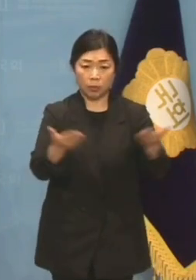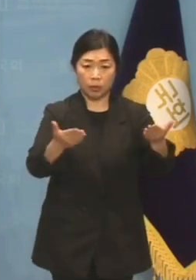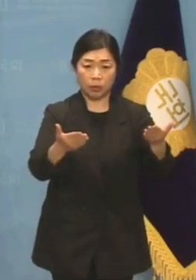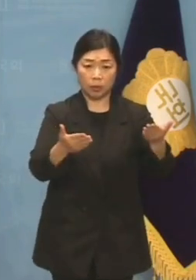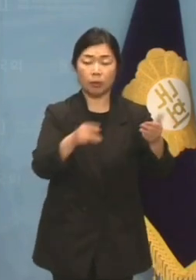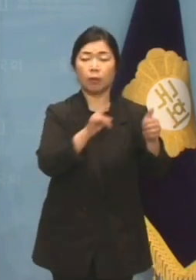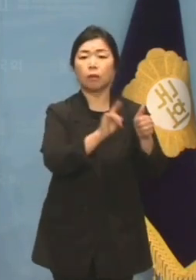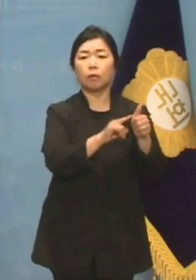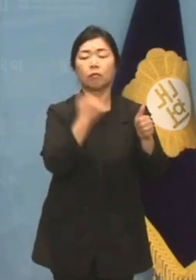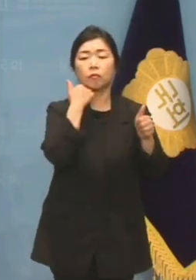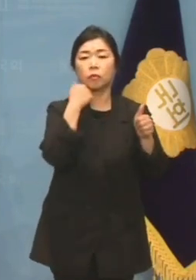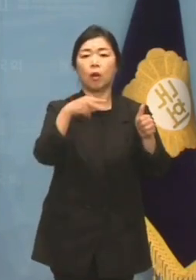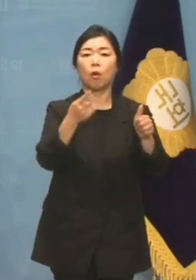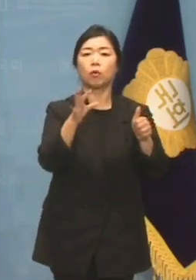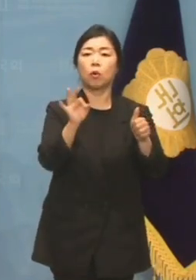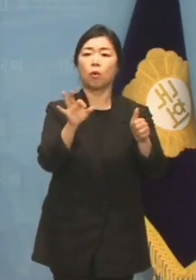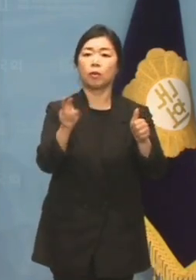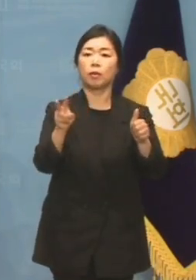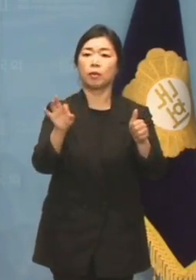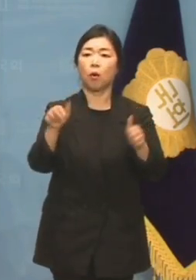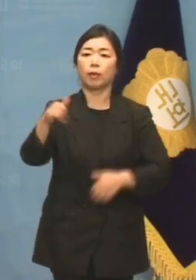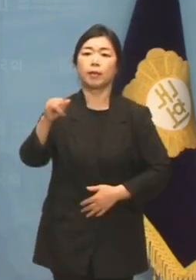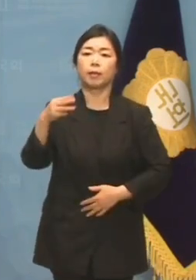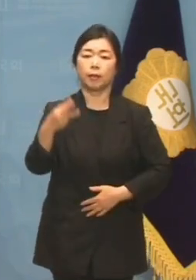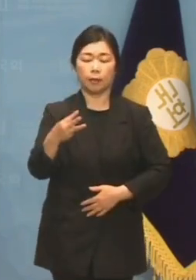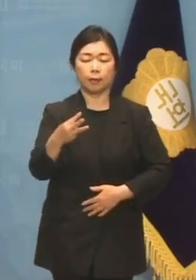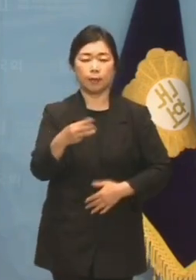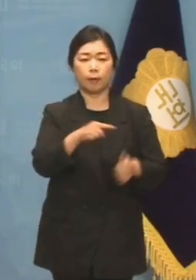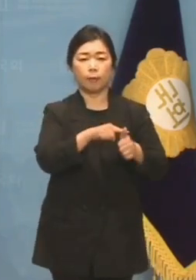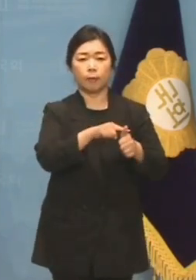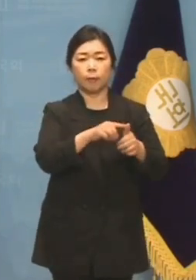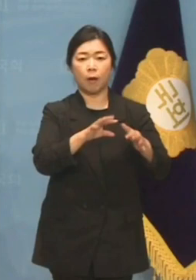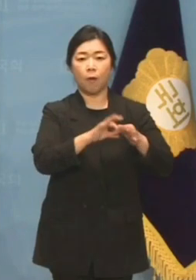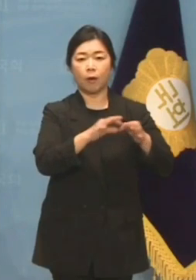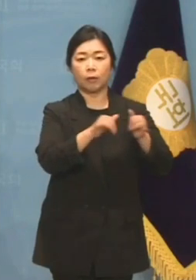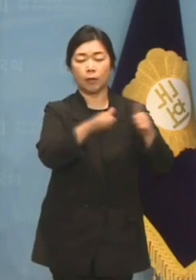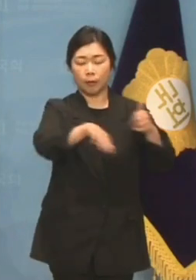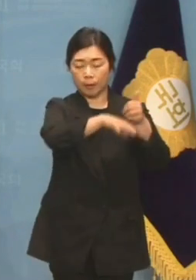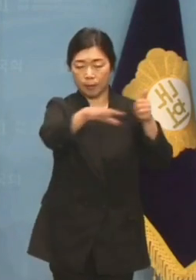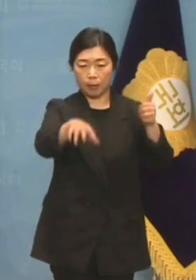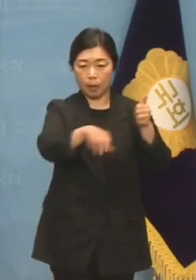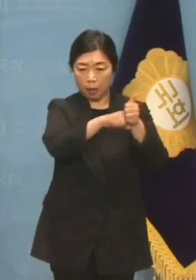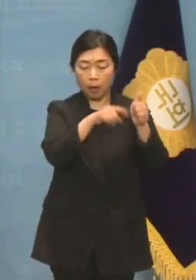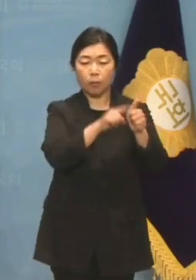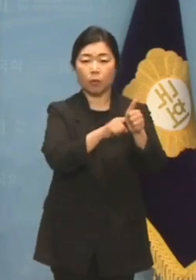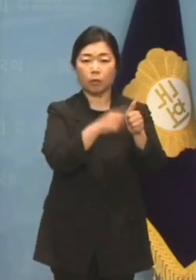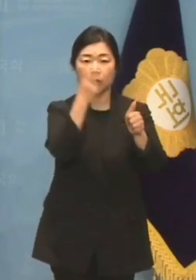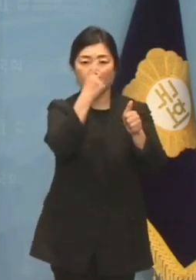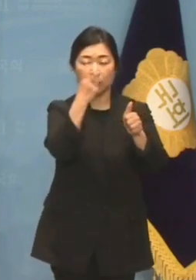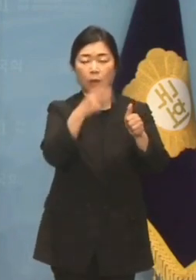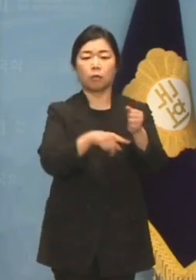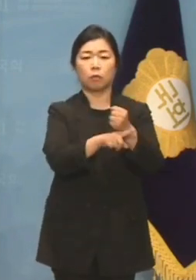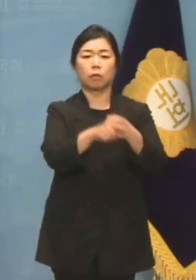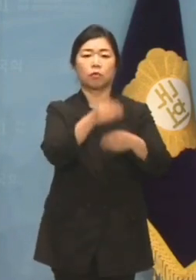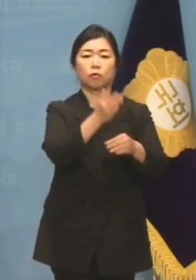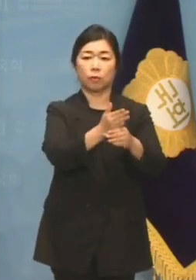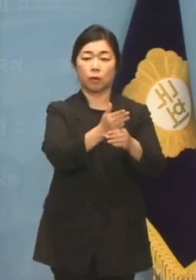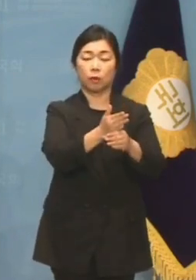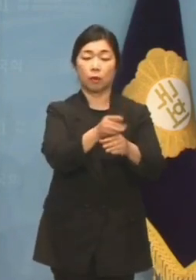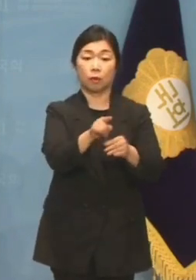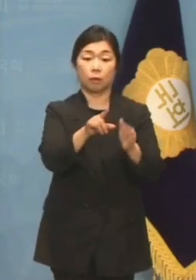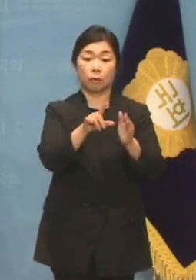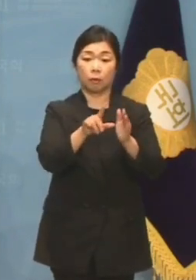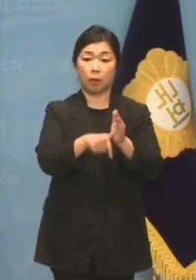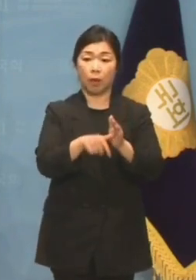인사들을 불러 자금의 흐름을 추적하고 있습니다. 전당대회 당시 선관위원장을 맡았던 이상민 의원이